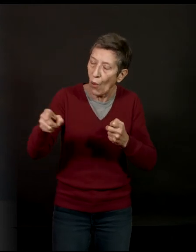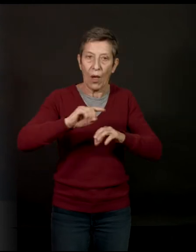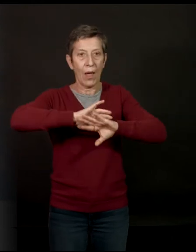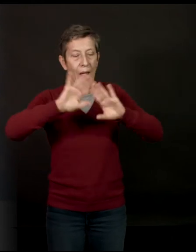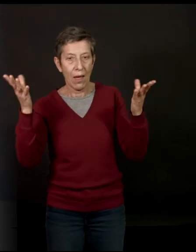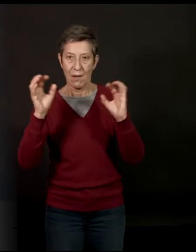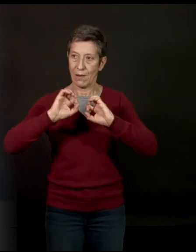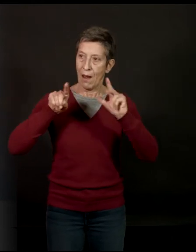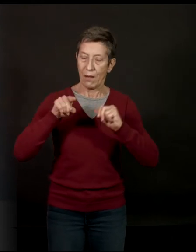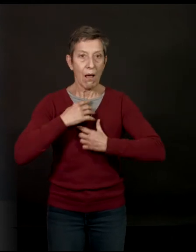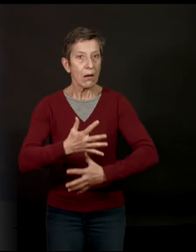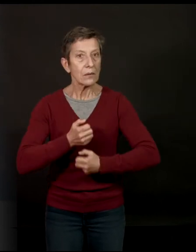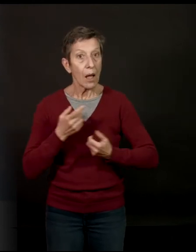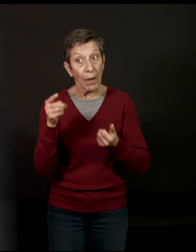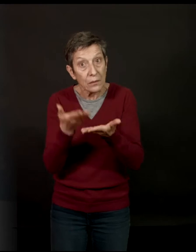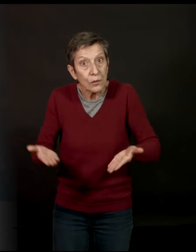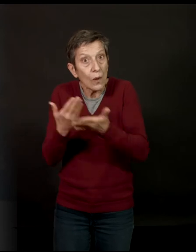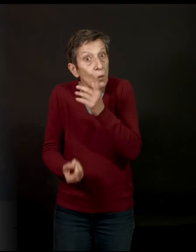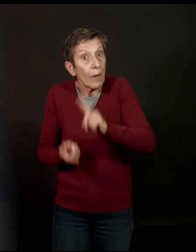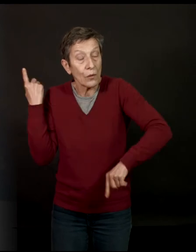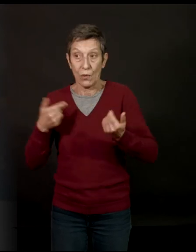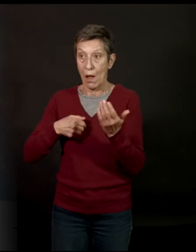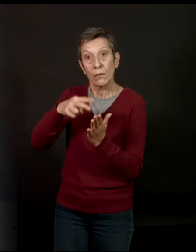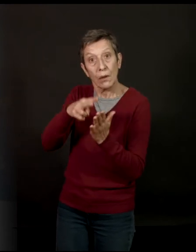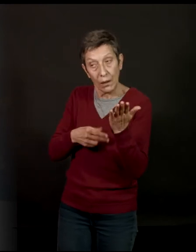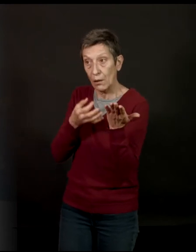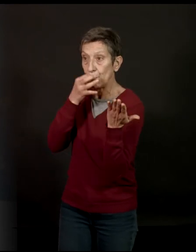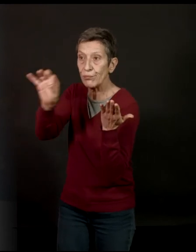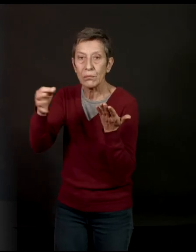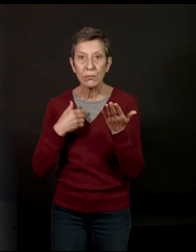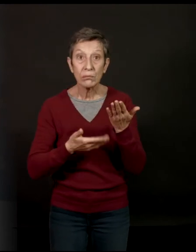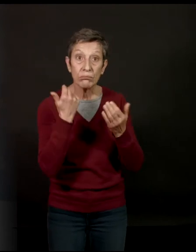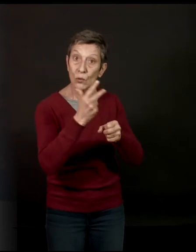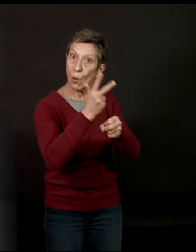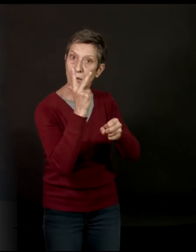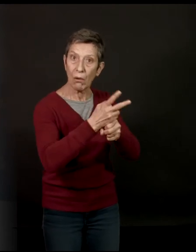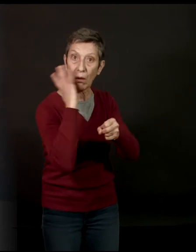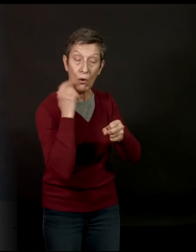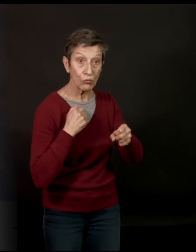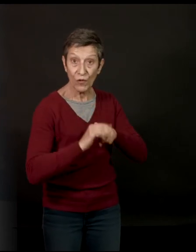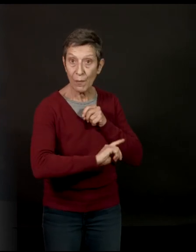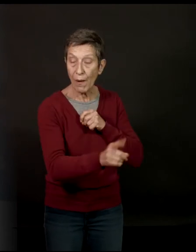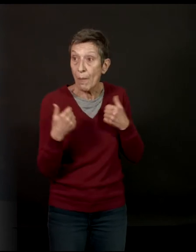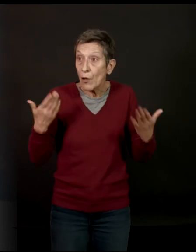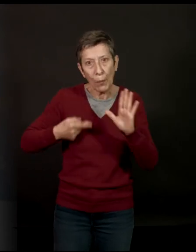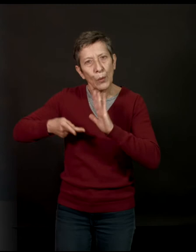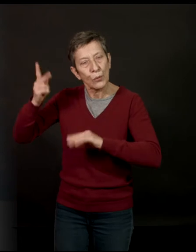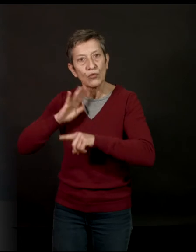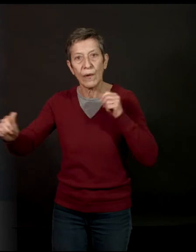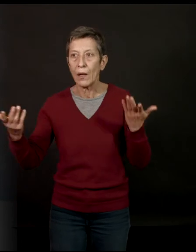particulière. Et donc, ça, je le fais de plus en plus alors que je ne l'aurais pas fait il y a trois ans. Et j'aurais même poussé ici même des cris en disant non, mais il ne faut pas